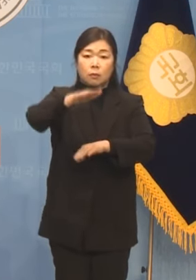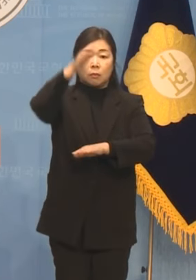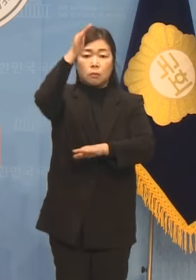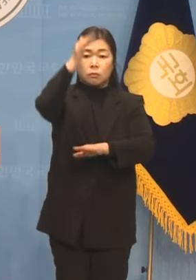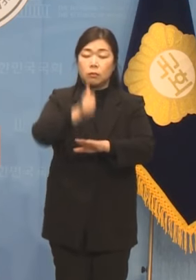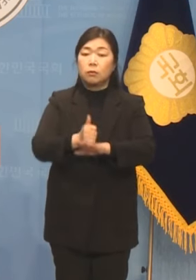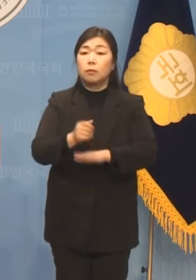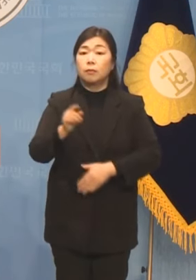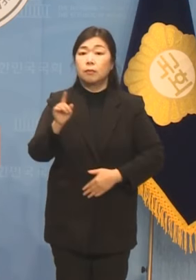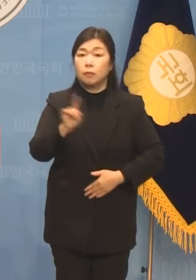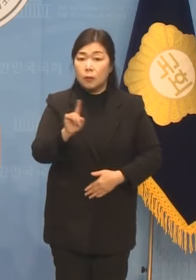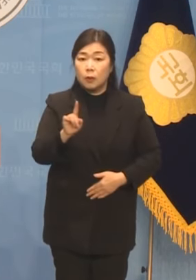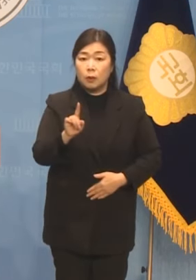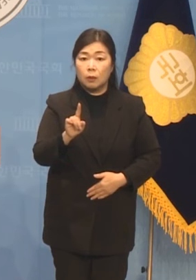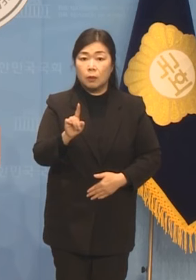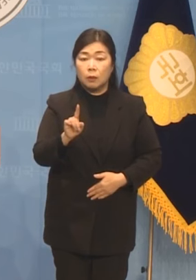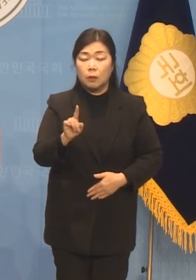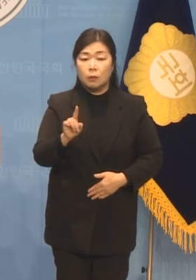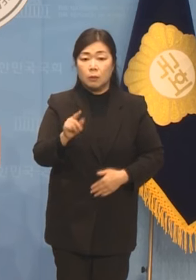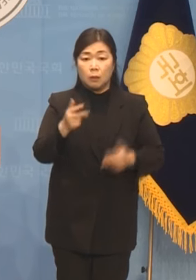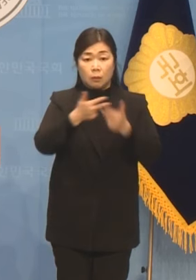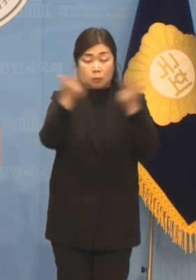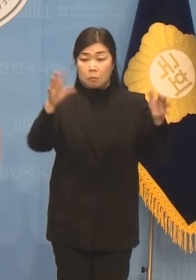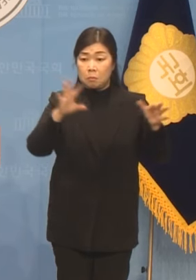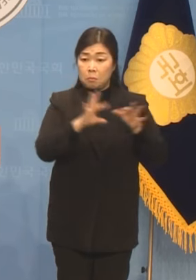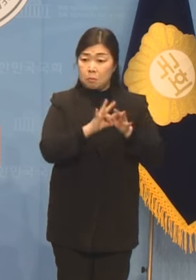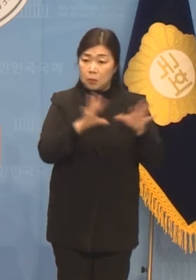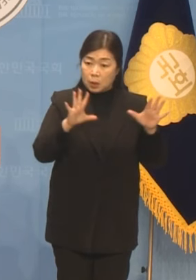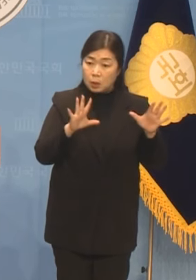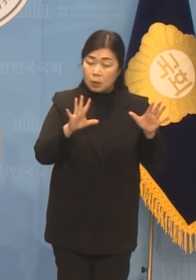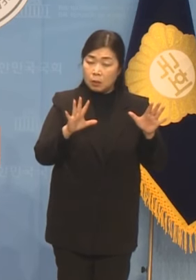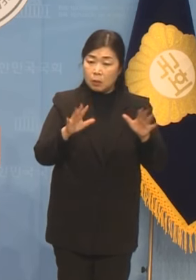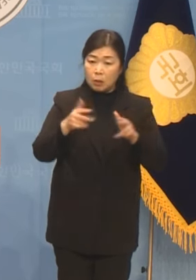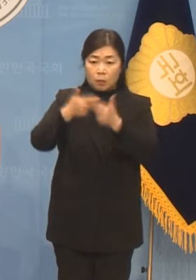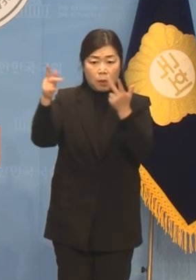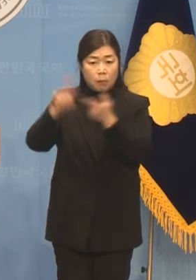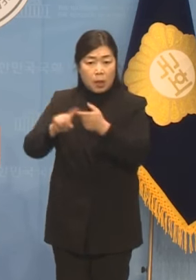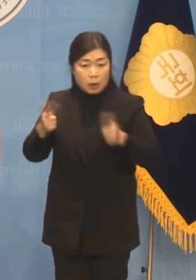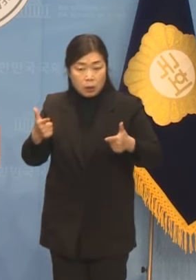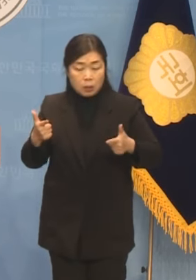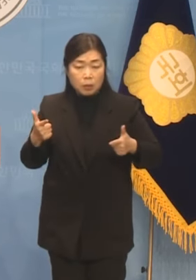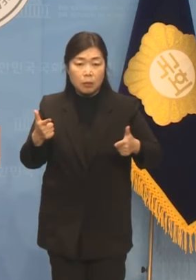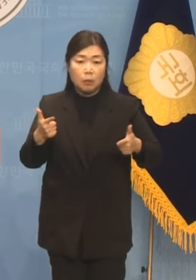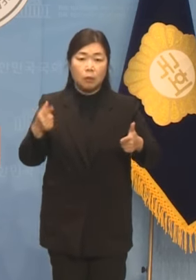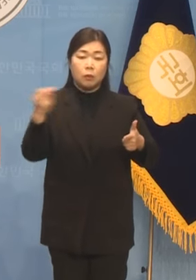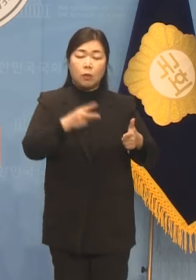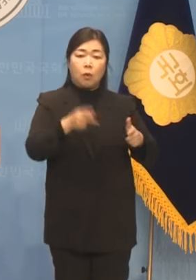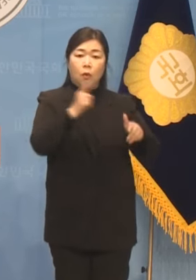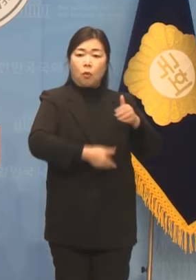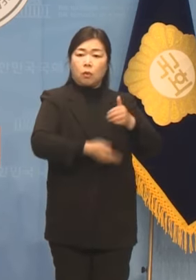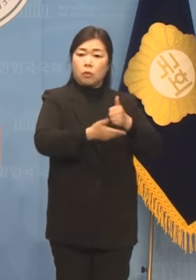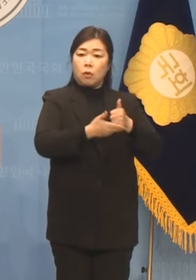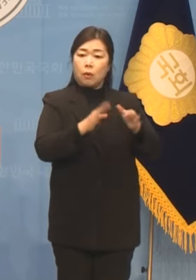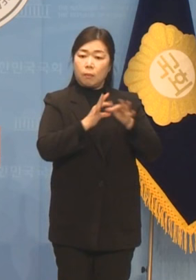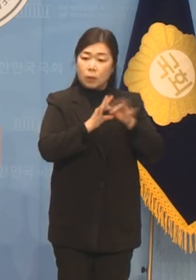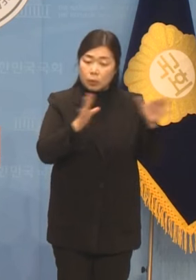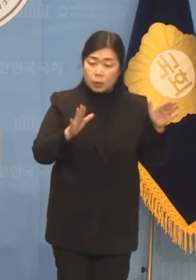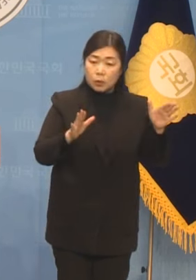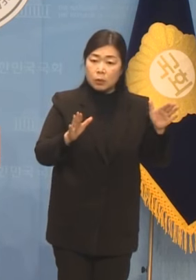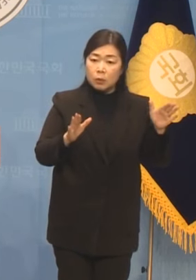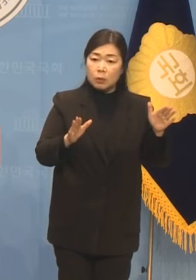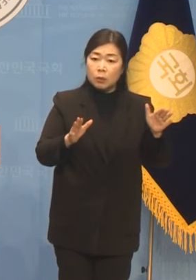것은 비명이라는 비아냥과 공천과 무관한 당대표 1급 포상 종이조각